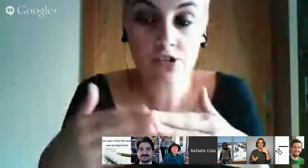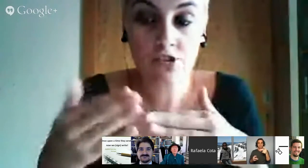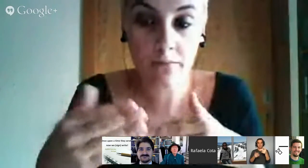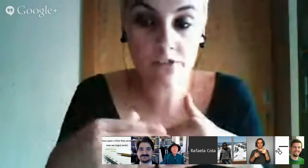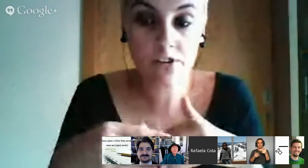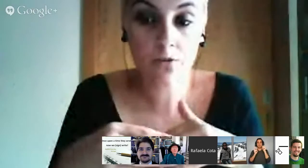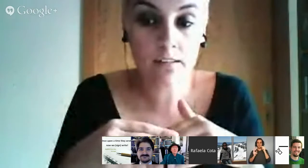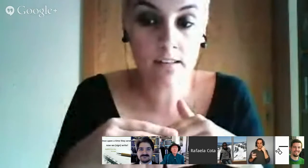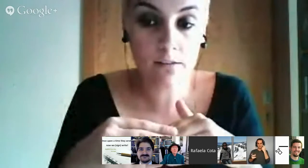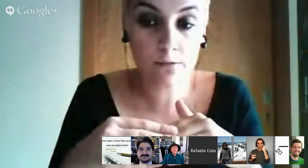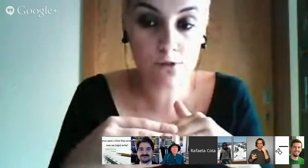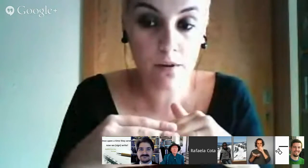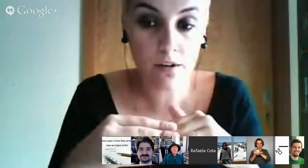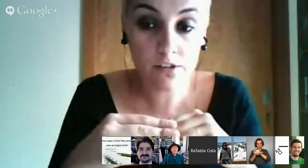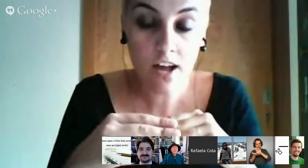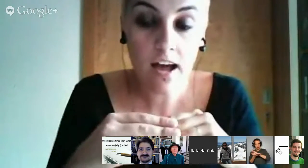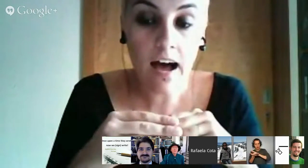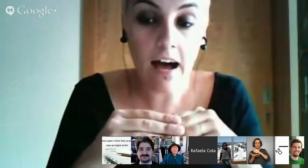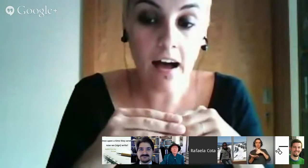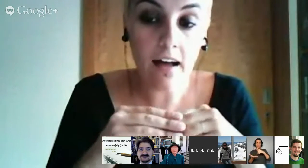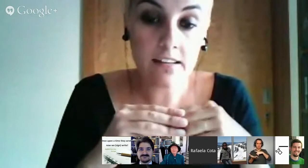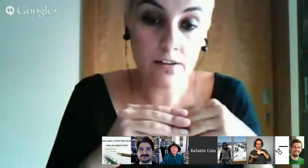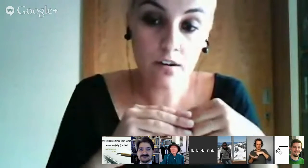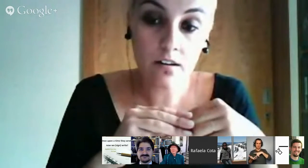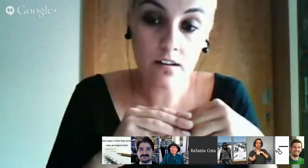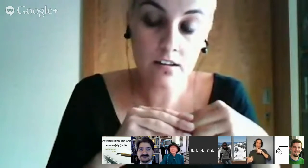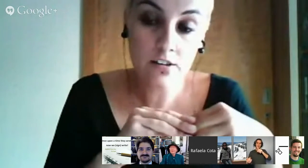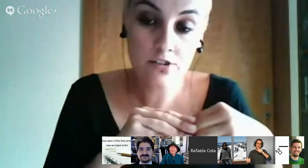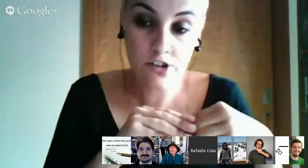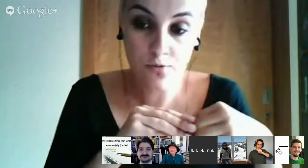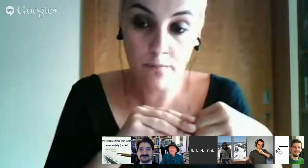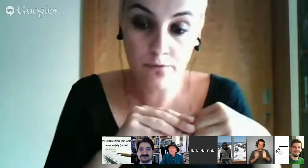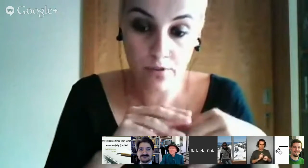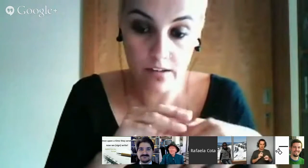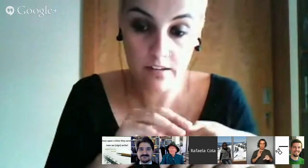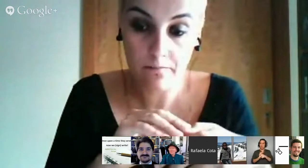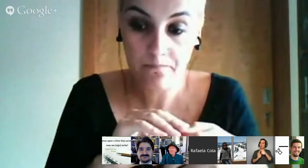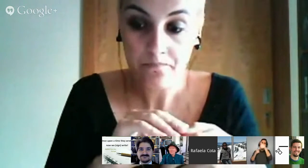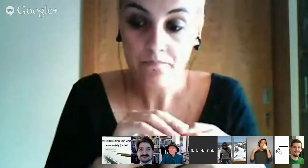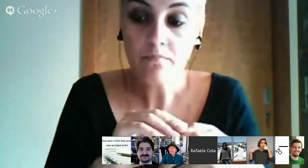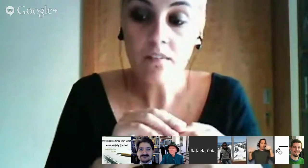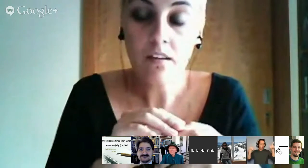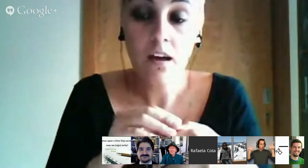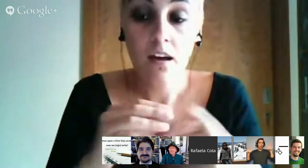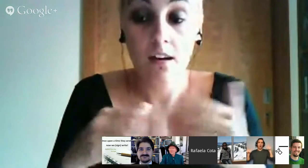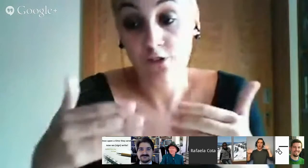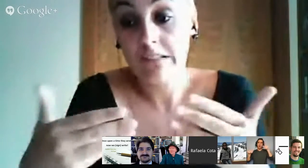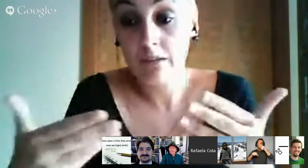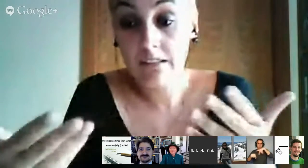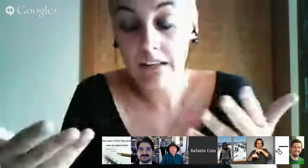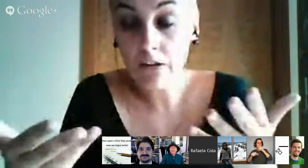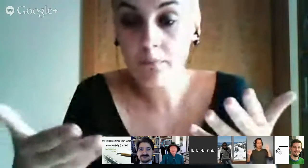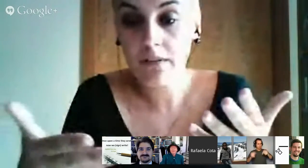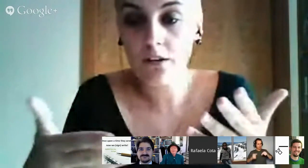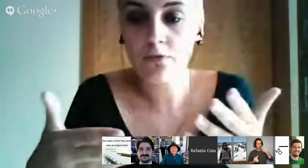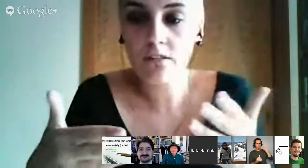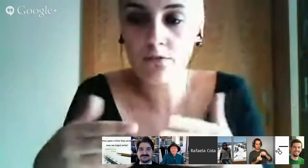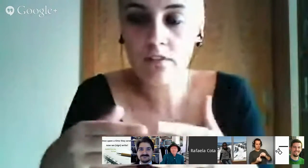esse sistema que já era utilizado noutros países, à língua gestual portuguesa. Eu já sabia que sim, não é? Pela natureza do